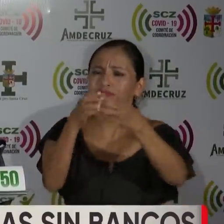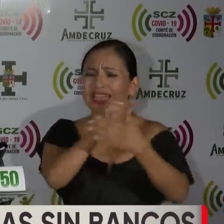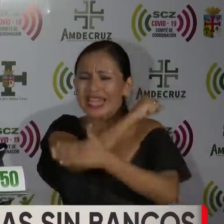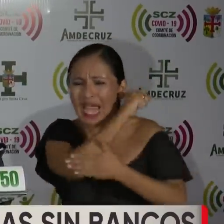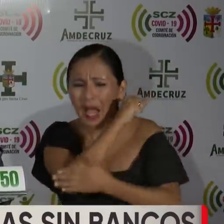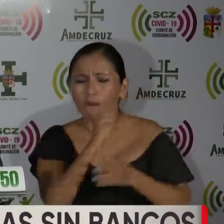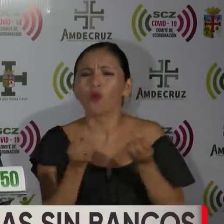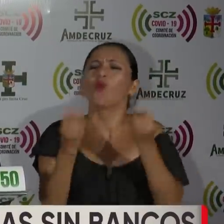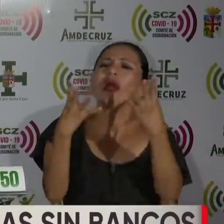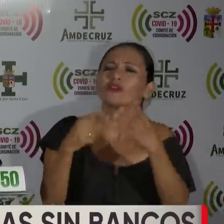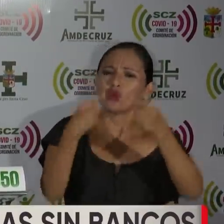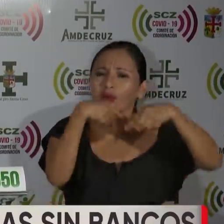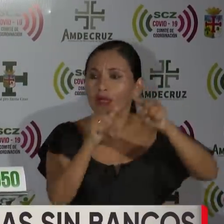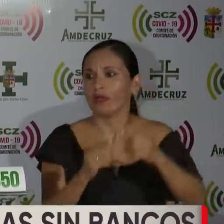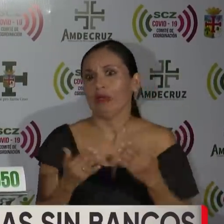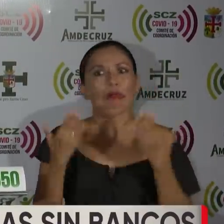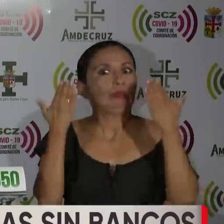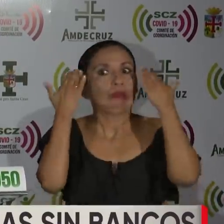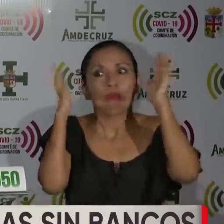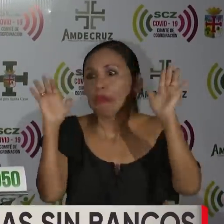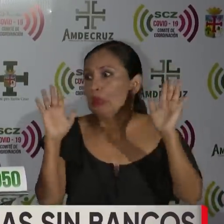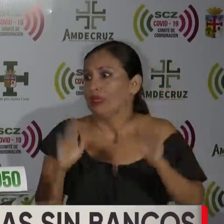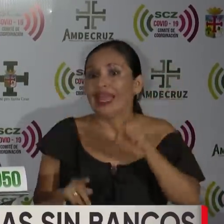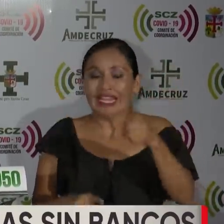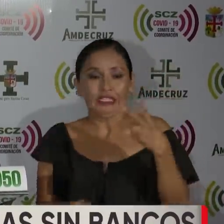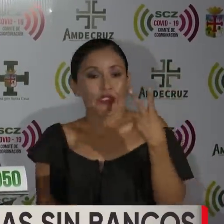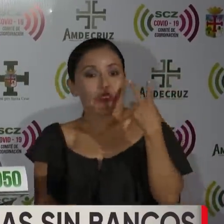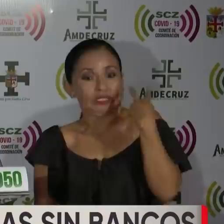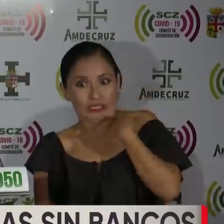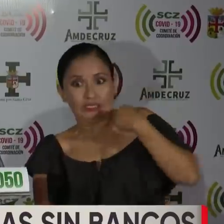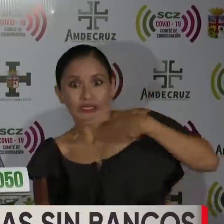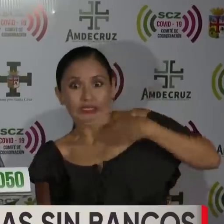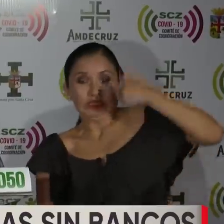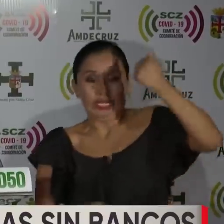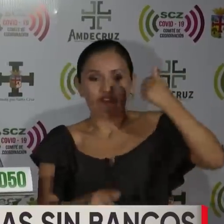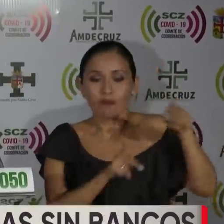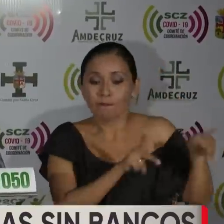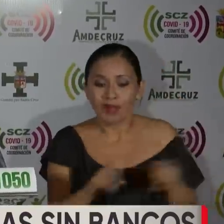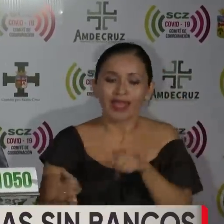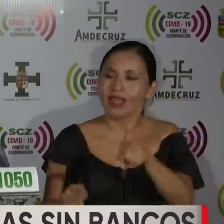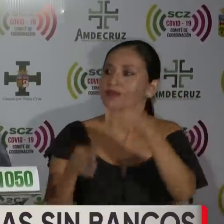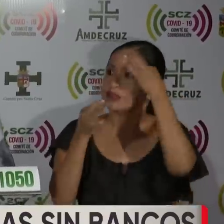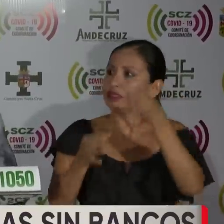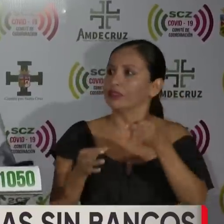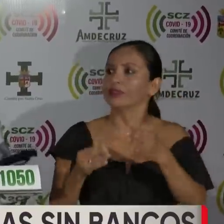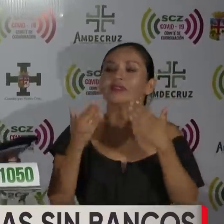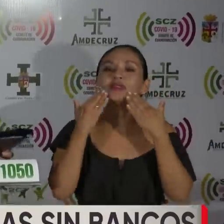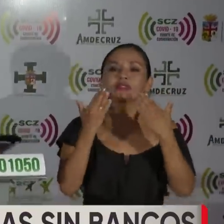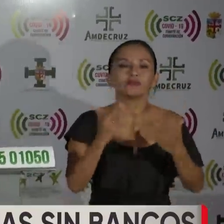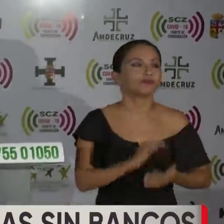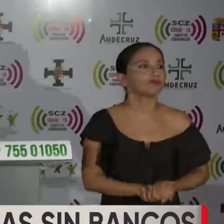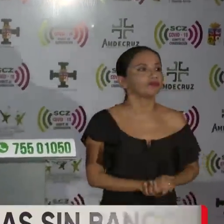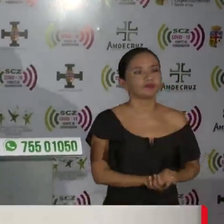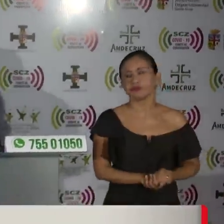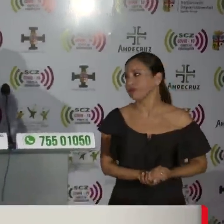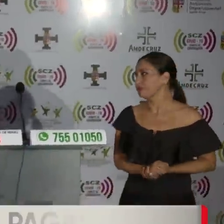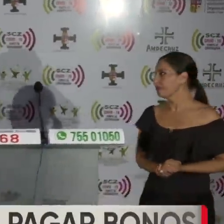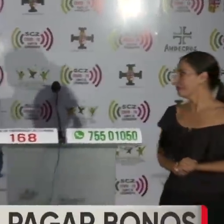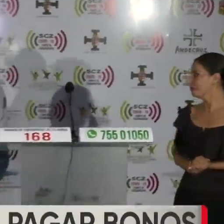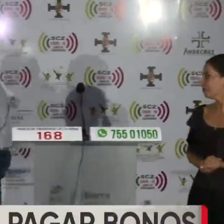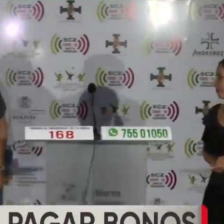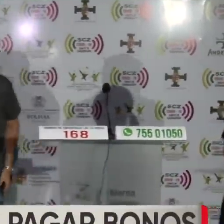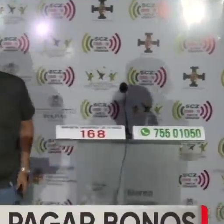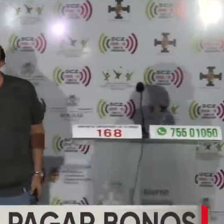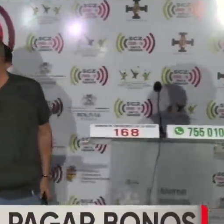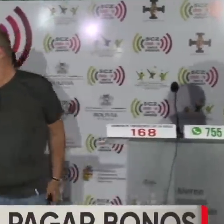donde no hay entidades financieras? No lo sé, eso lo va a definir el comandante en jefe en una planificación en detalle. Gracias. Ese es el informe a esta hora de la noche